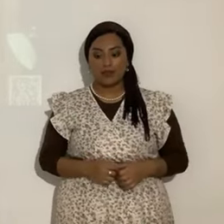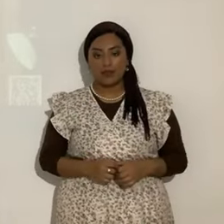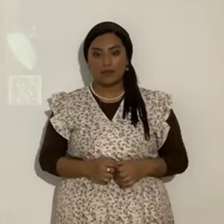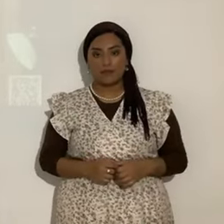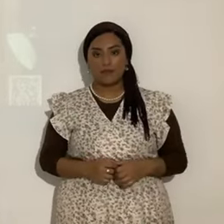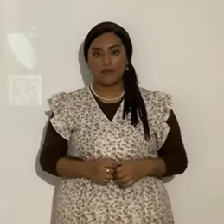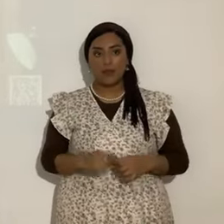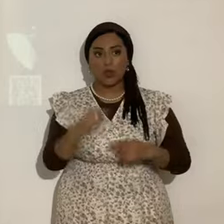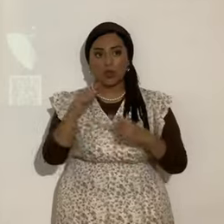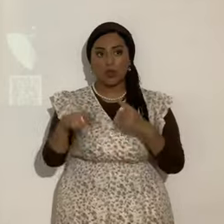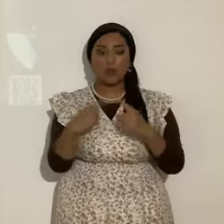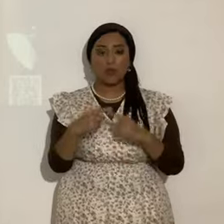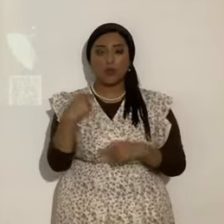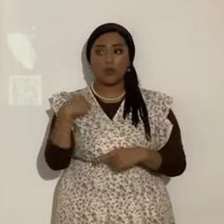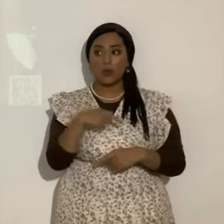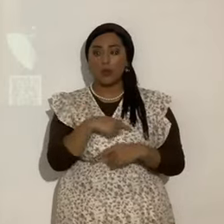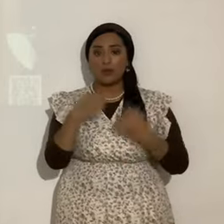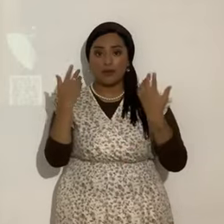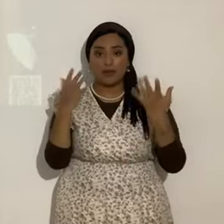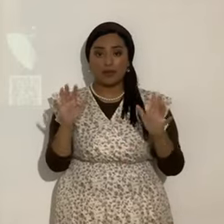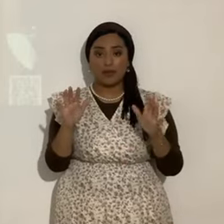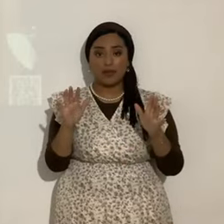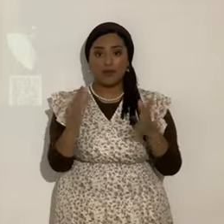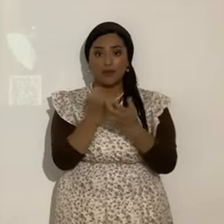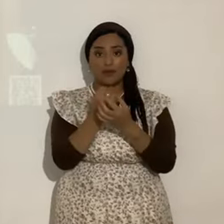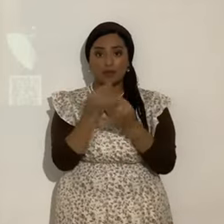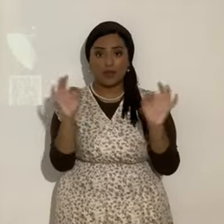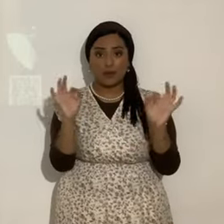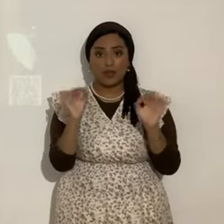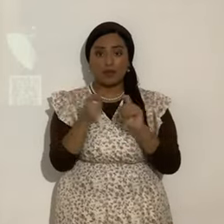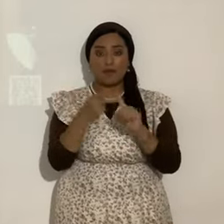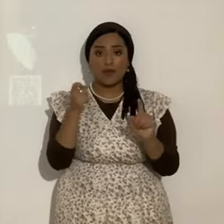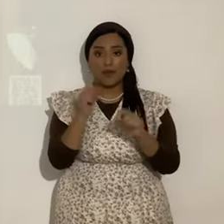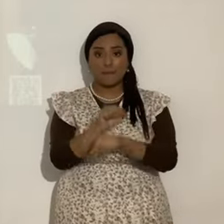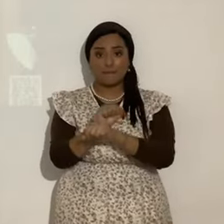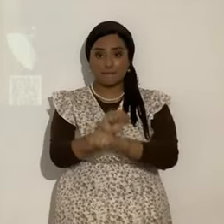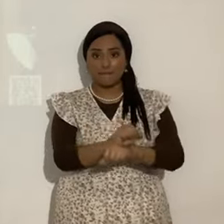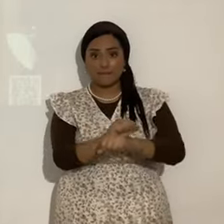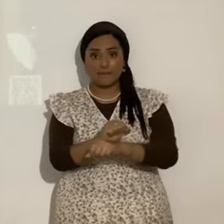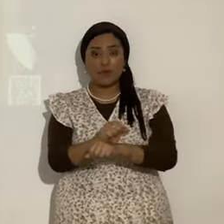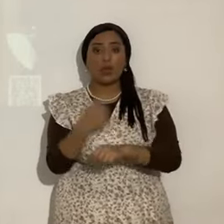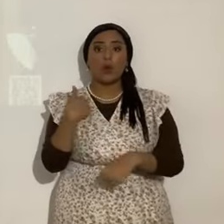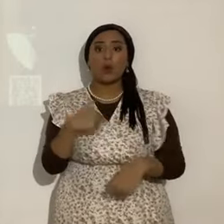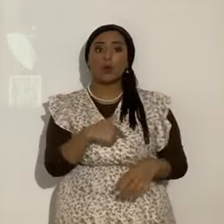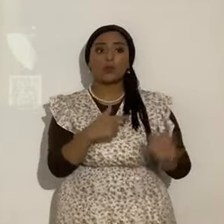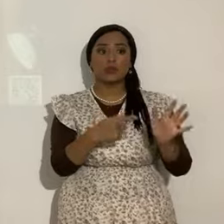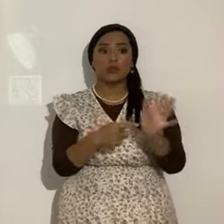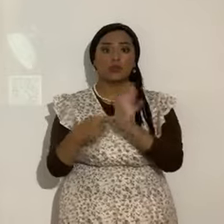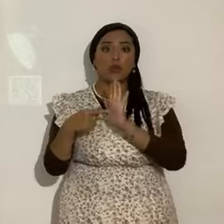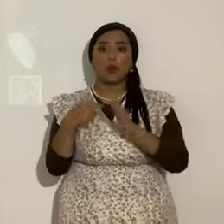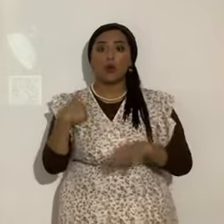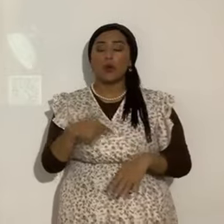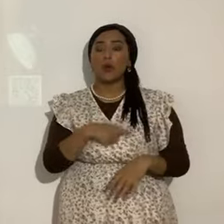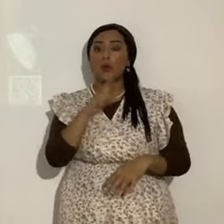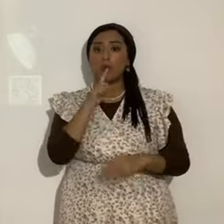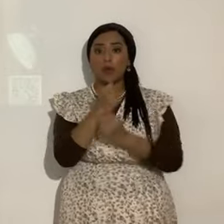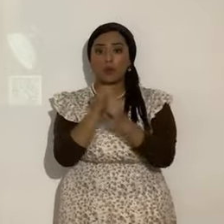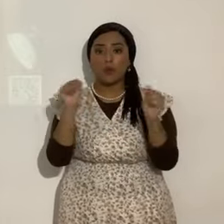Cuando somos libres de la esclavitud del pecado. Entonces demostramos que somos salvos. Porque hemos perseverado en la verdad.